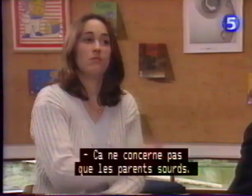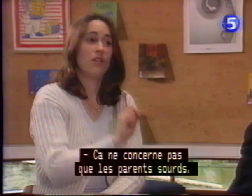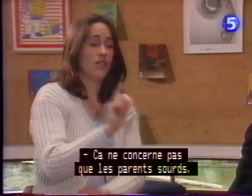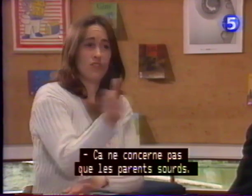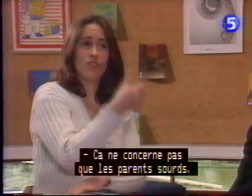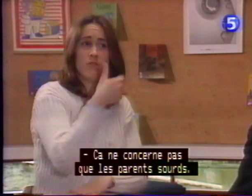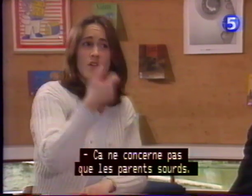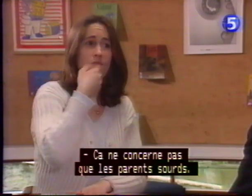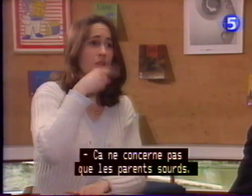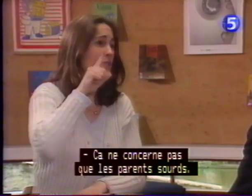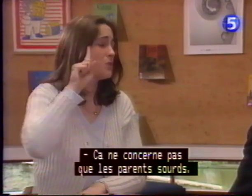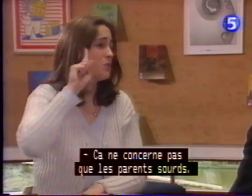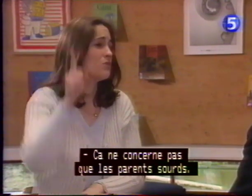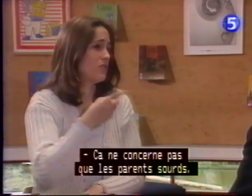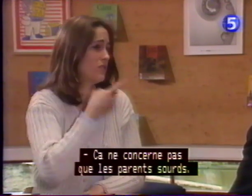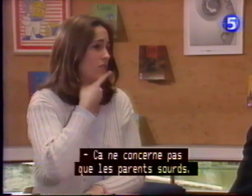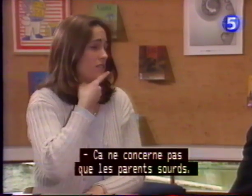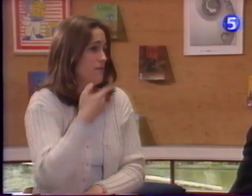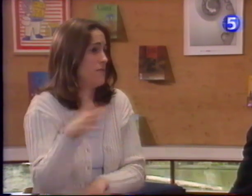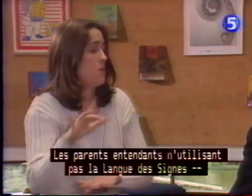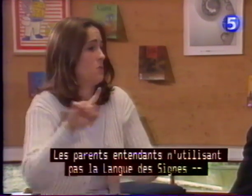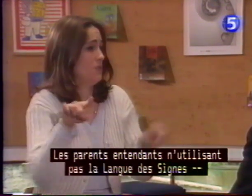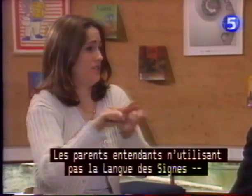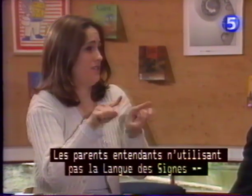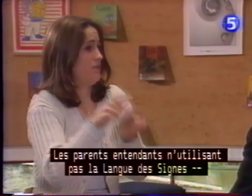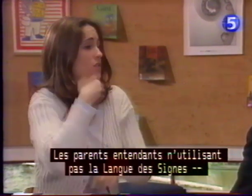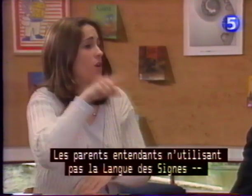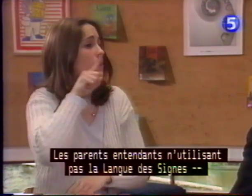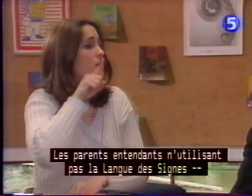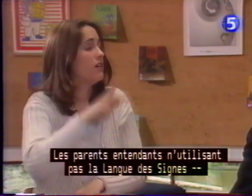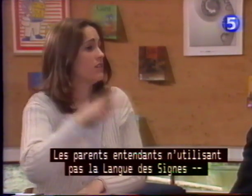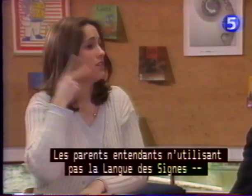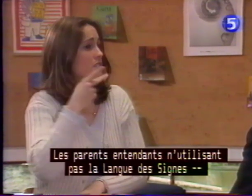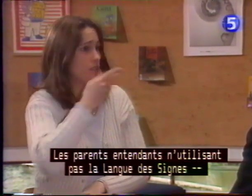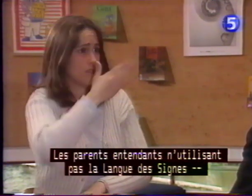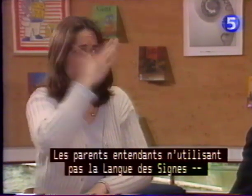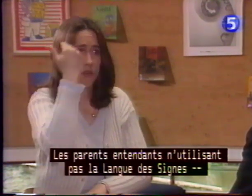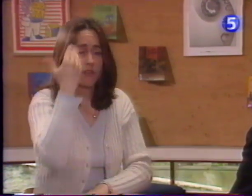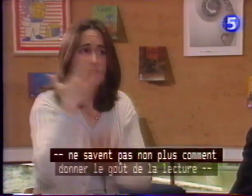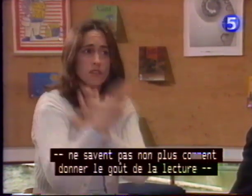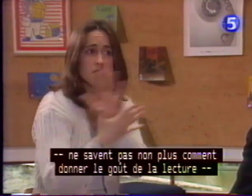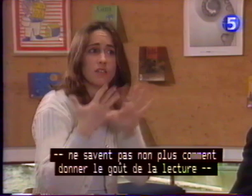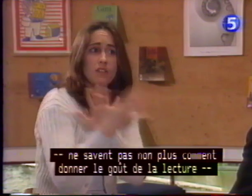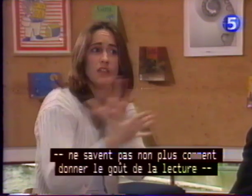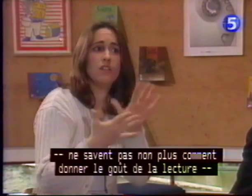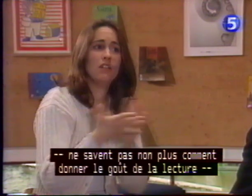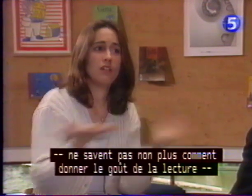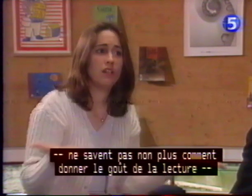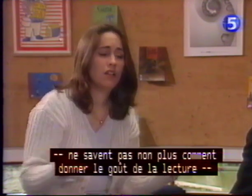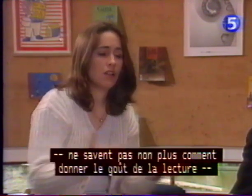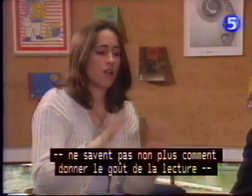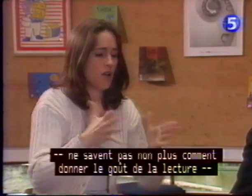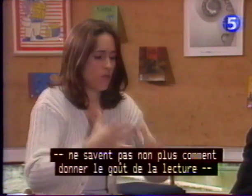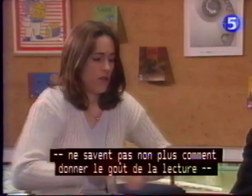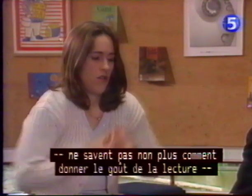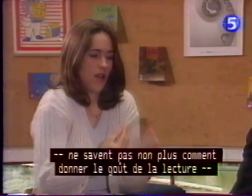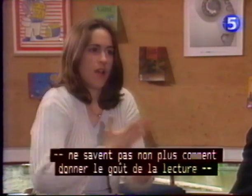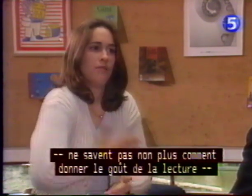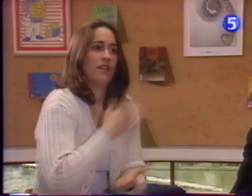Ça ne concerne pas que les parents sourds. Les parents entendants, ne pratiquant pas la langue des signes, ne savent pas non plus comment donner le goût de la lecture à leurs